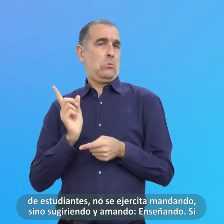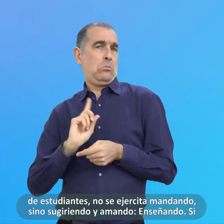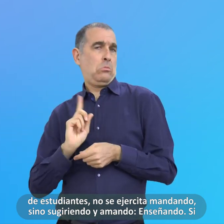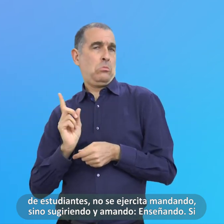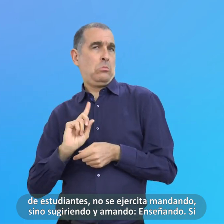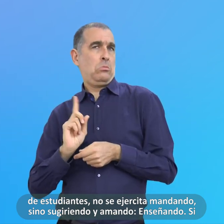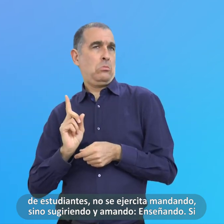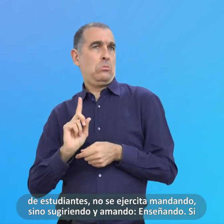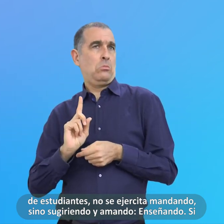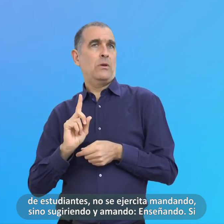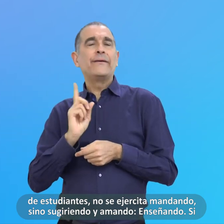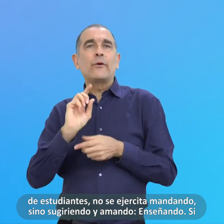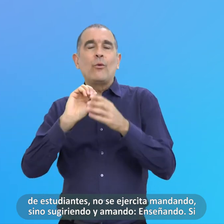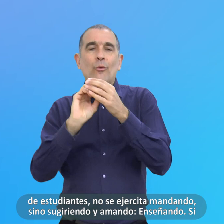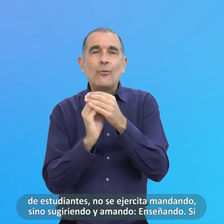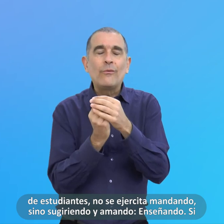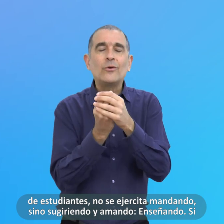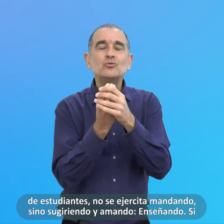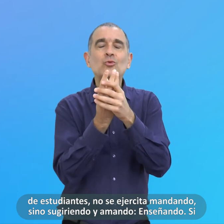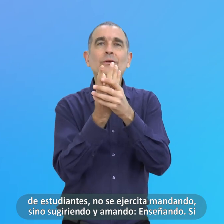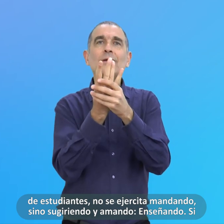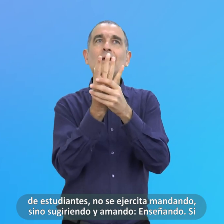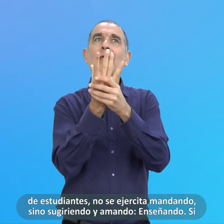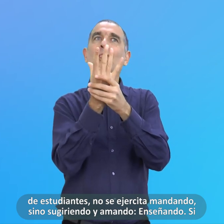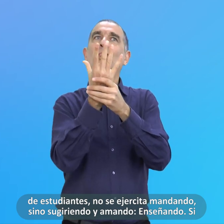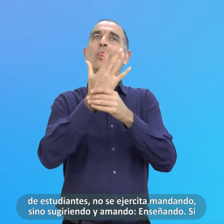Sino sugiriendo Y amando